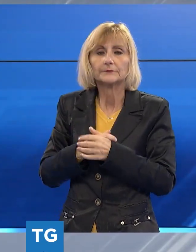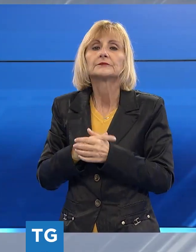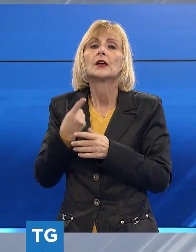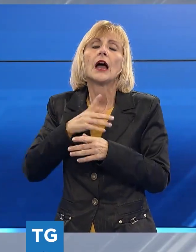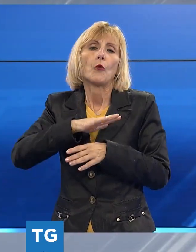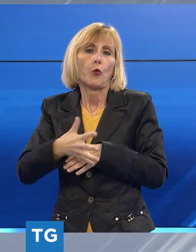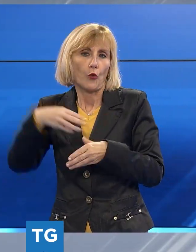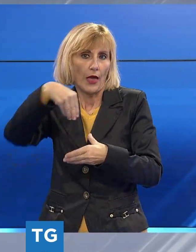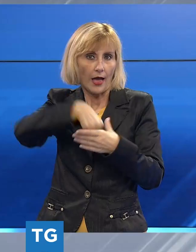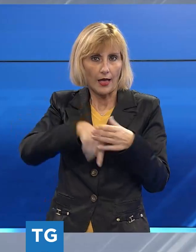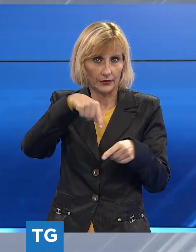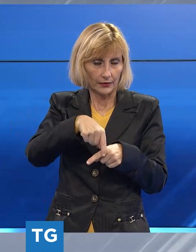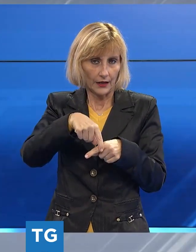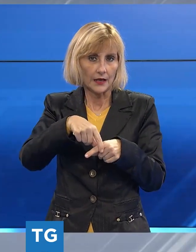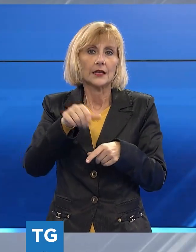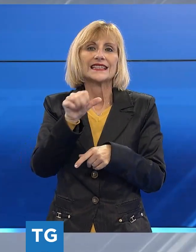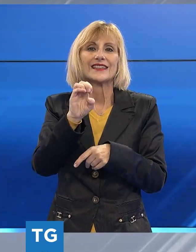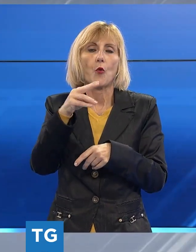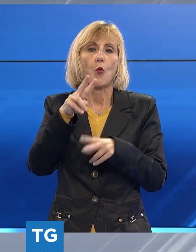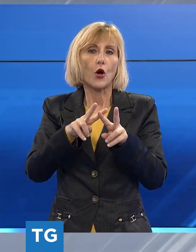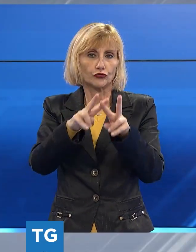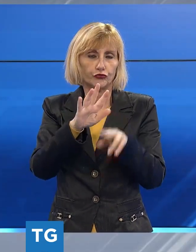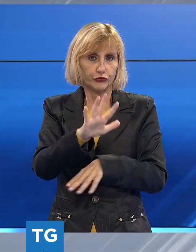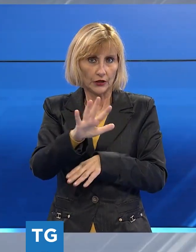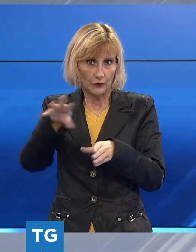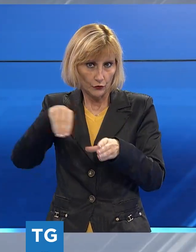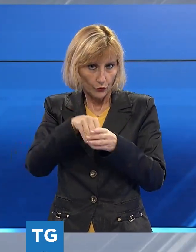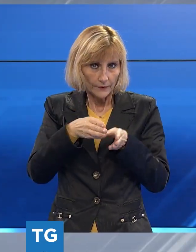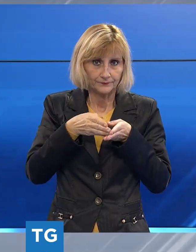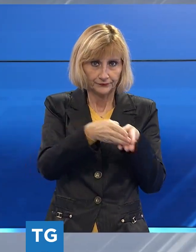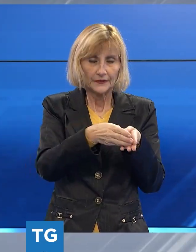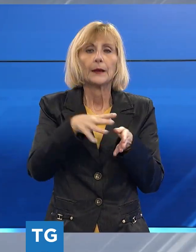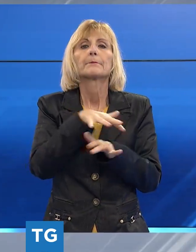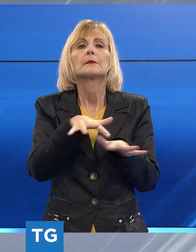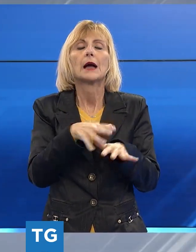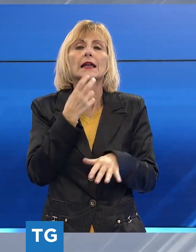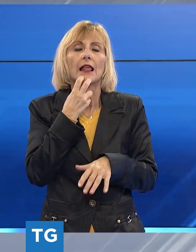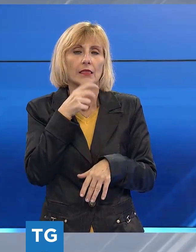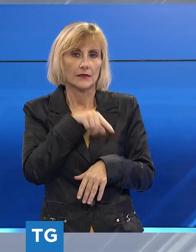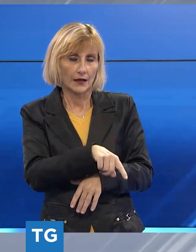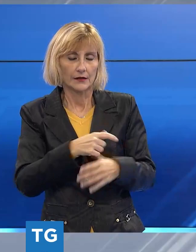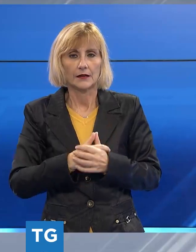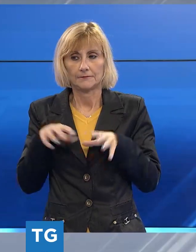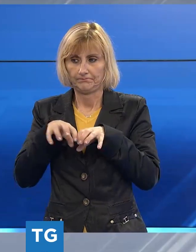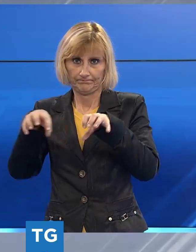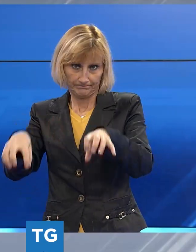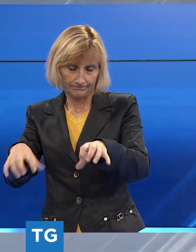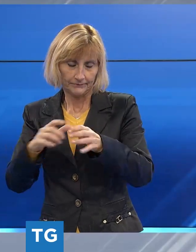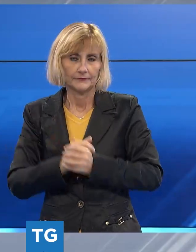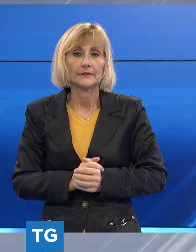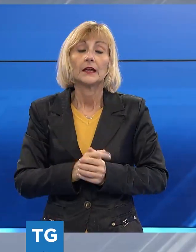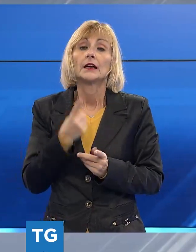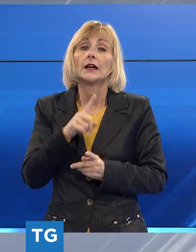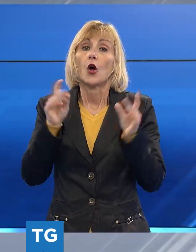quelle appunto a bordo della Sea-Watch 5, sono state destinate a Marina di Carrara. Inevitabili le polemiche riguardo l